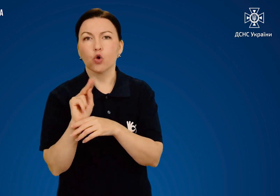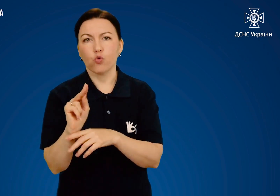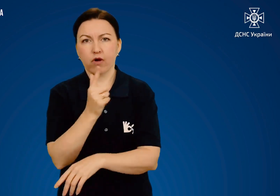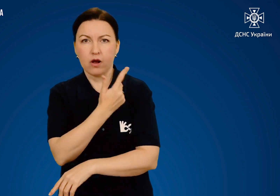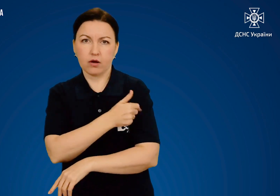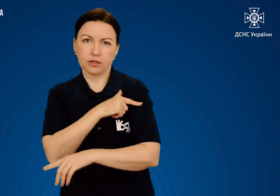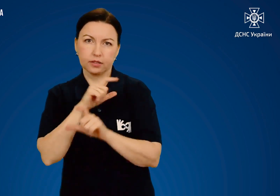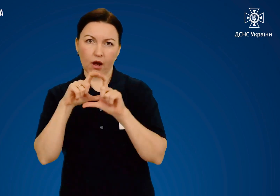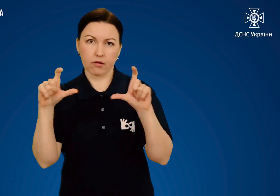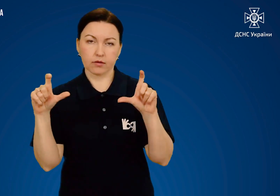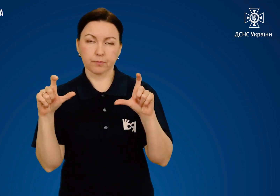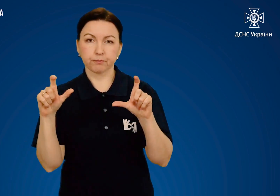лікувальний заклад.